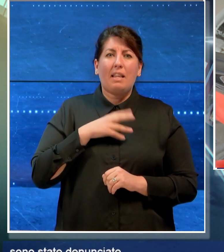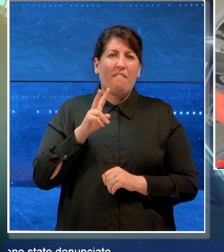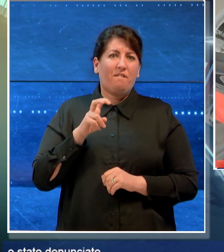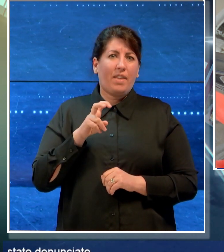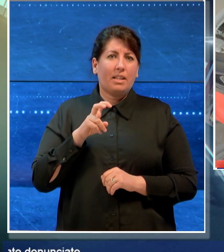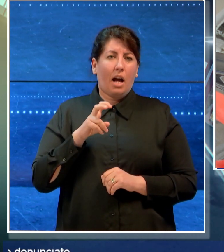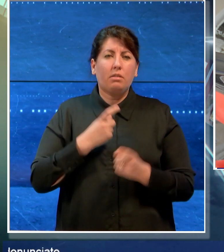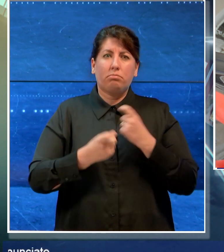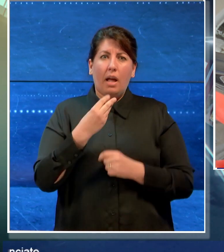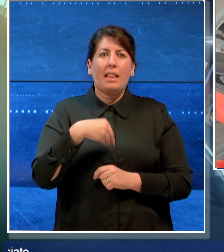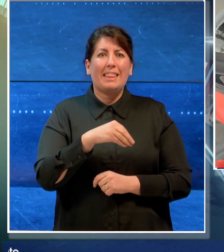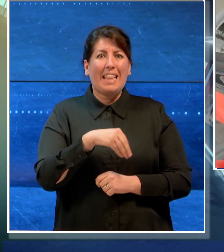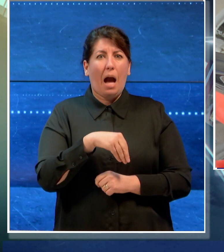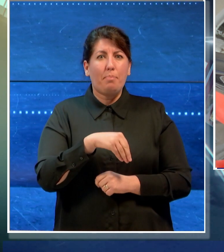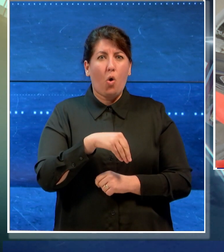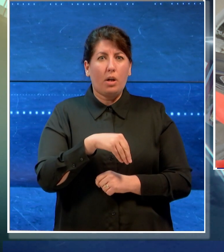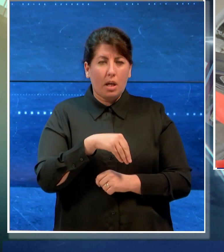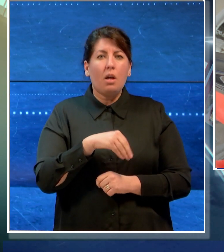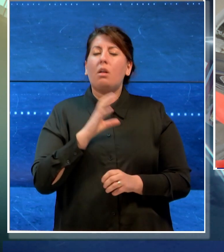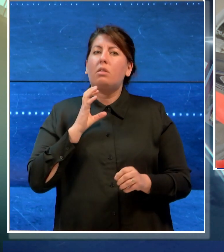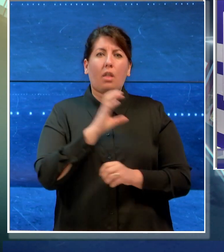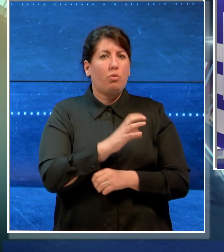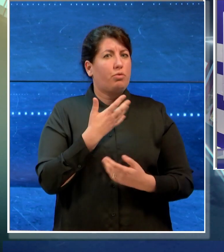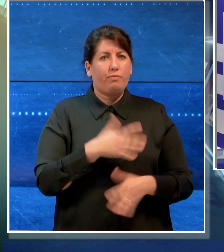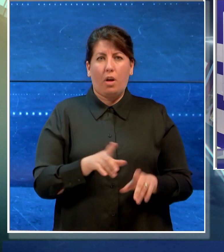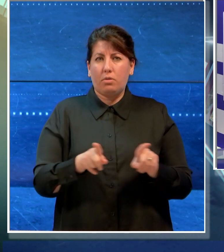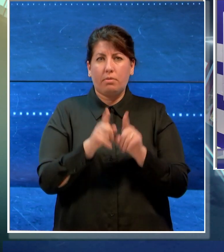napoletane, sono state denunciate.